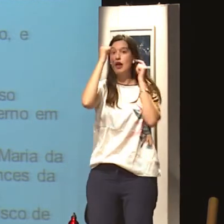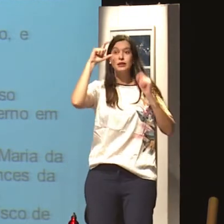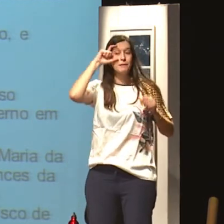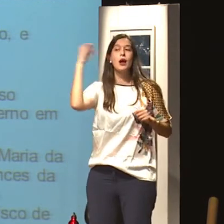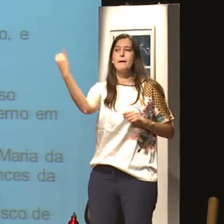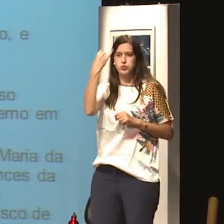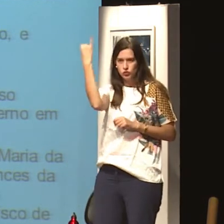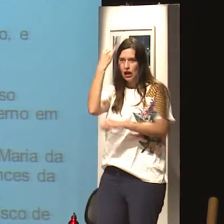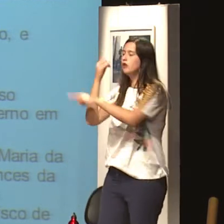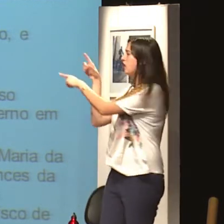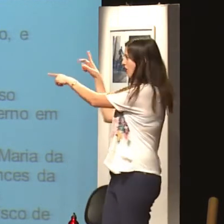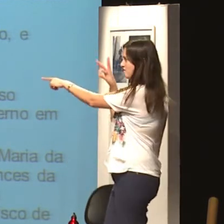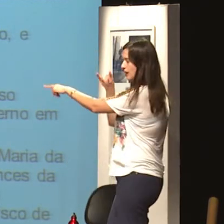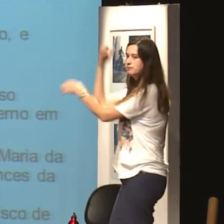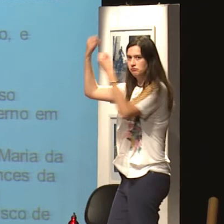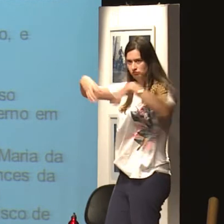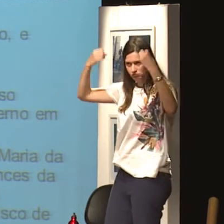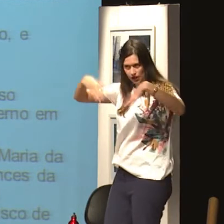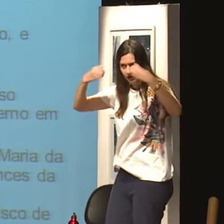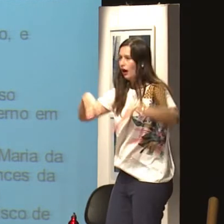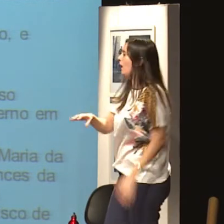Vocês sabem que tem uma lei, a Lei Maria da Penha,